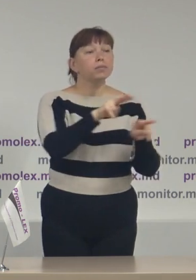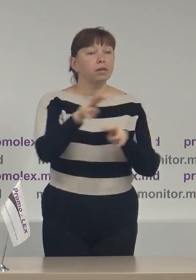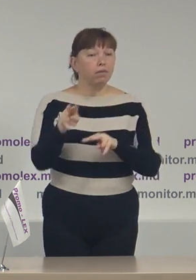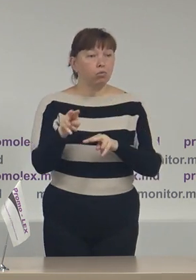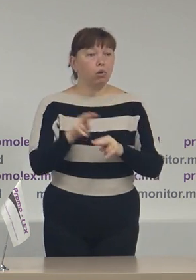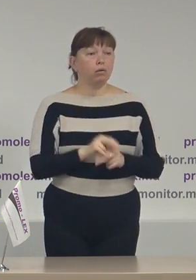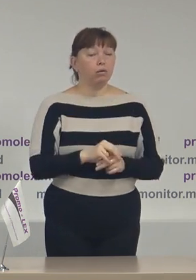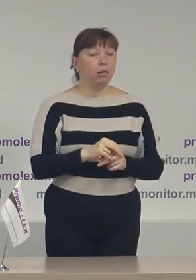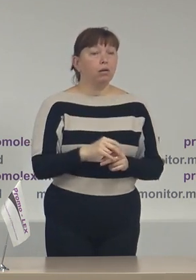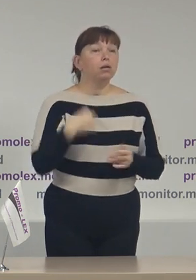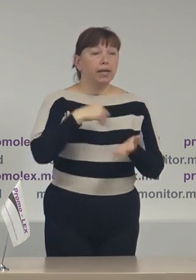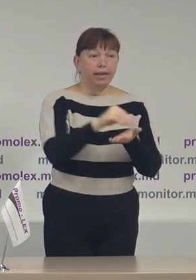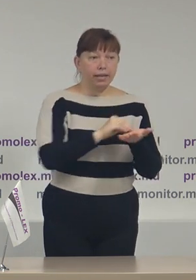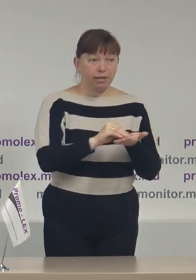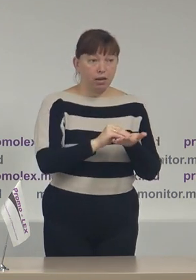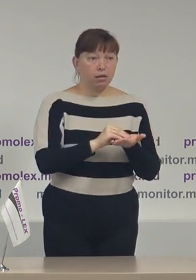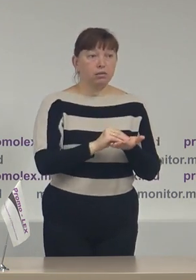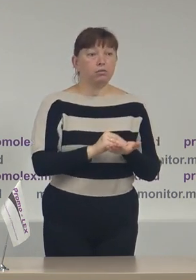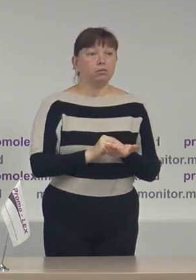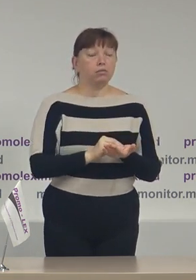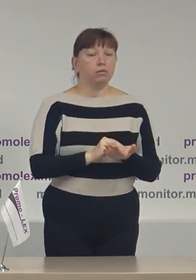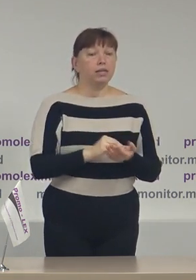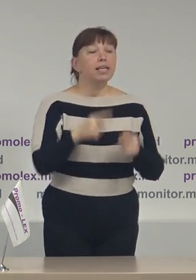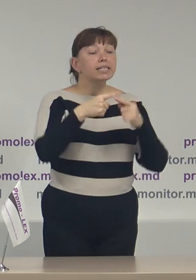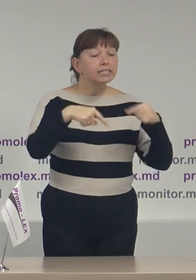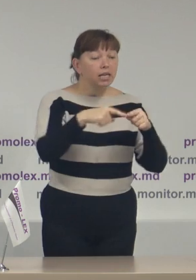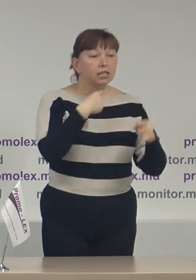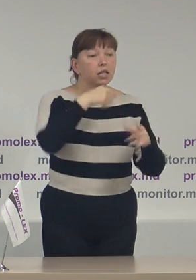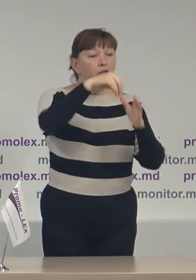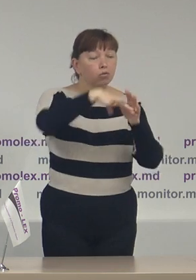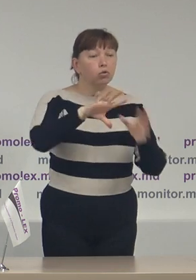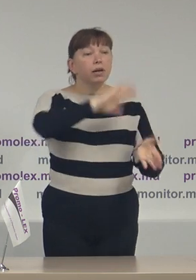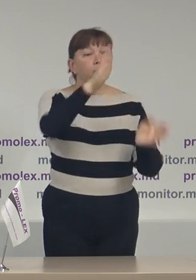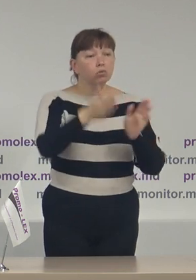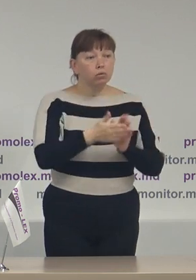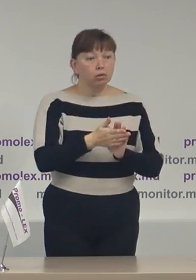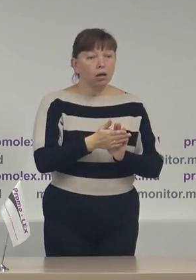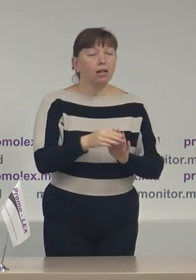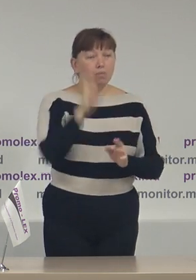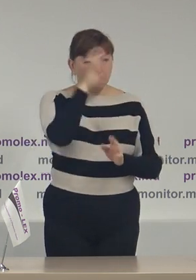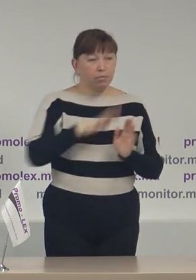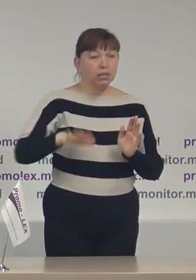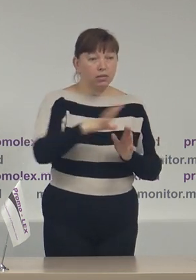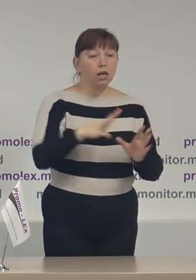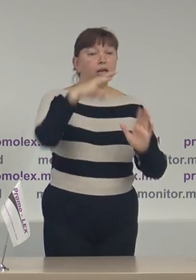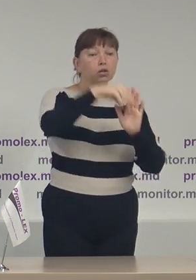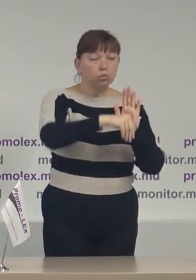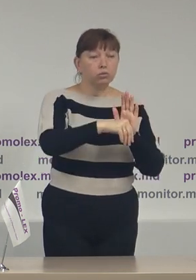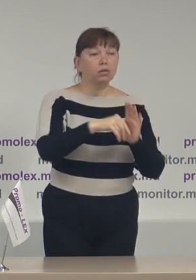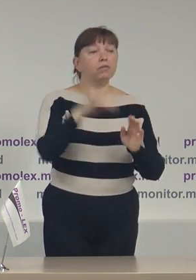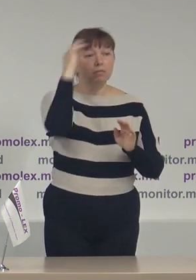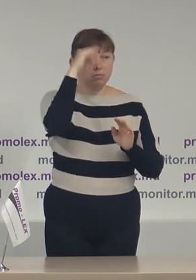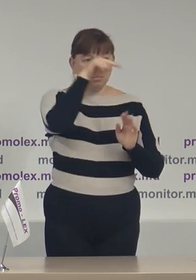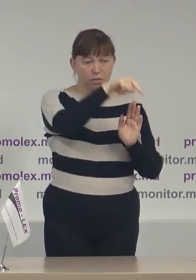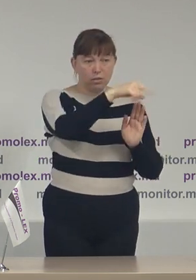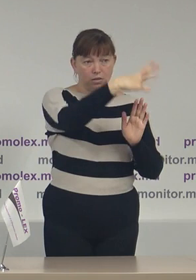reiteriez secții de votare în total pe țară inclusiv cele din regiunea